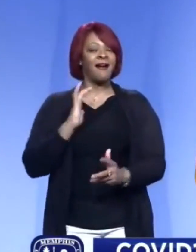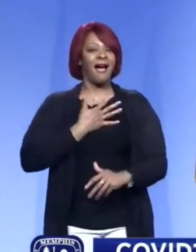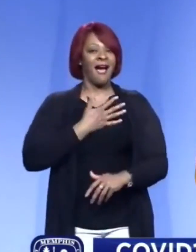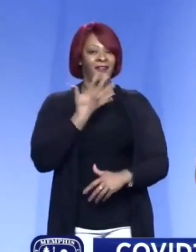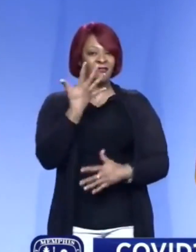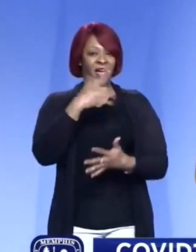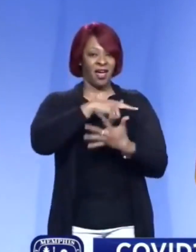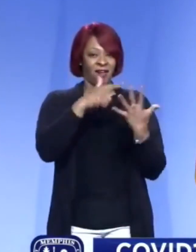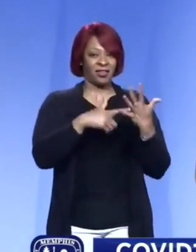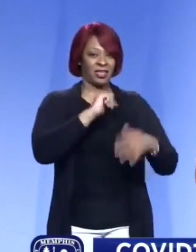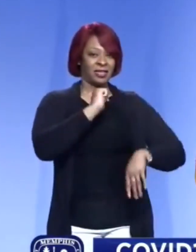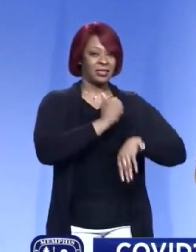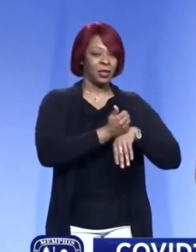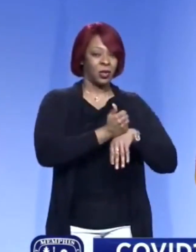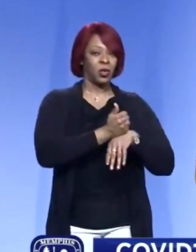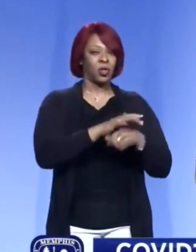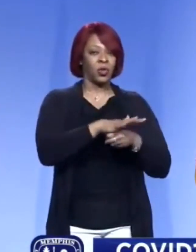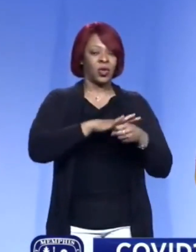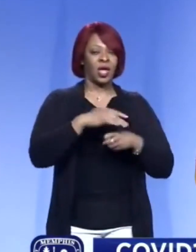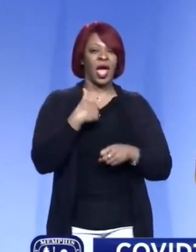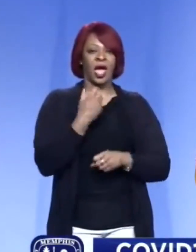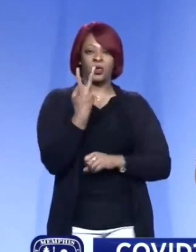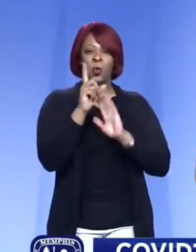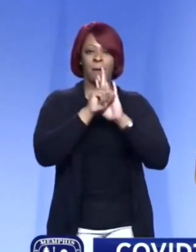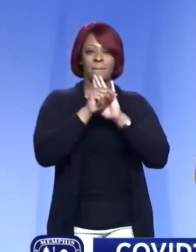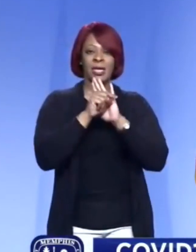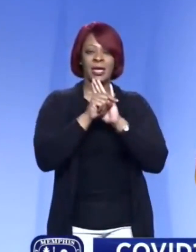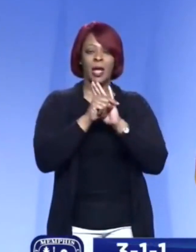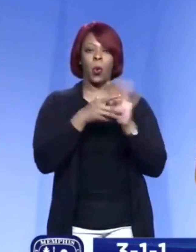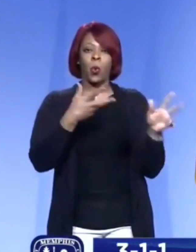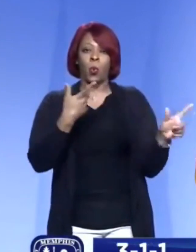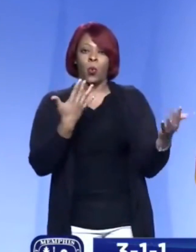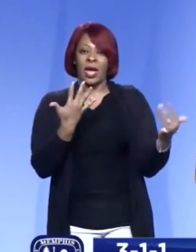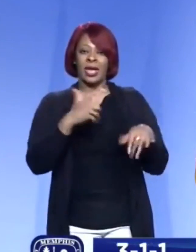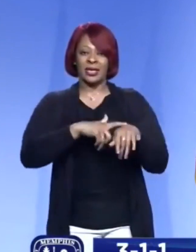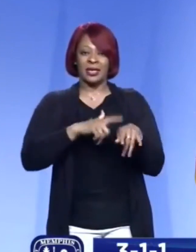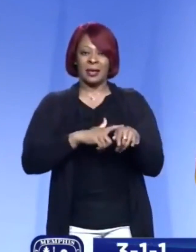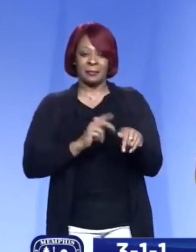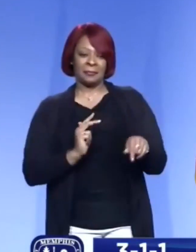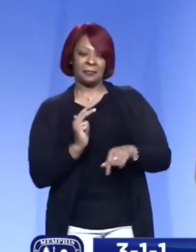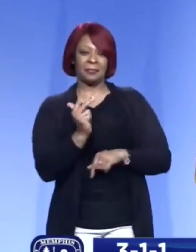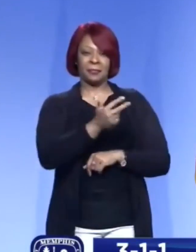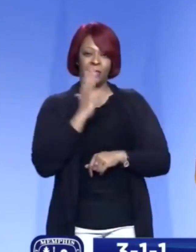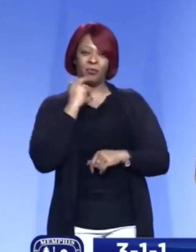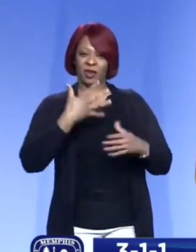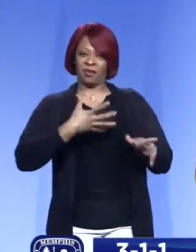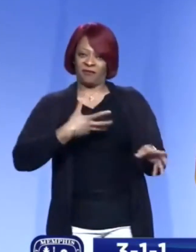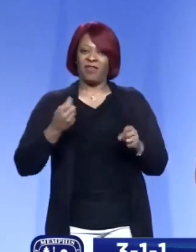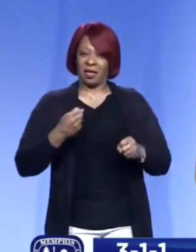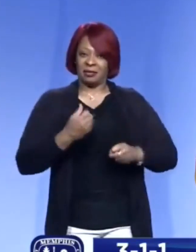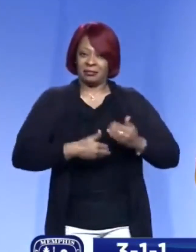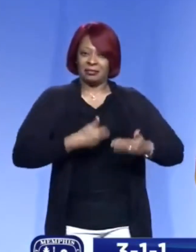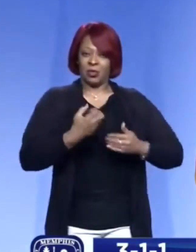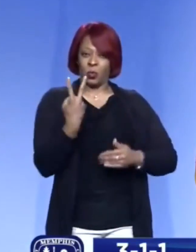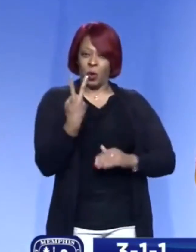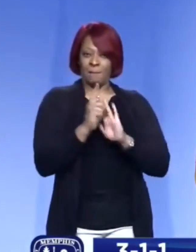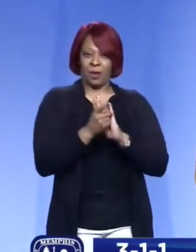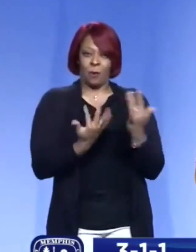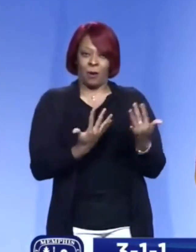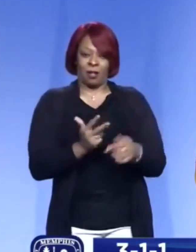Realmente hemos estado trabajando muy duro para reducir ese tiempo de espera y hacer que el proceso sea más rápido y efectivo.